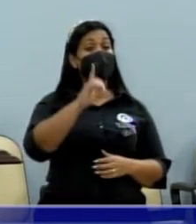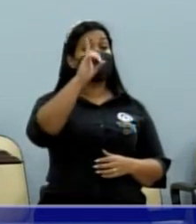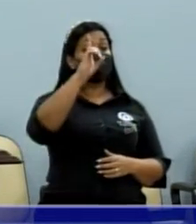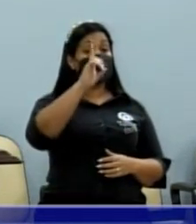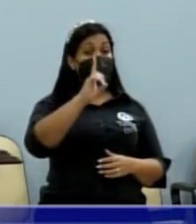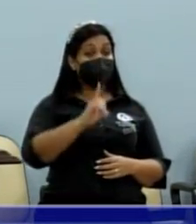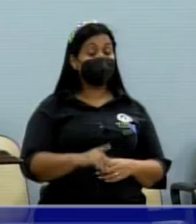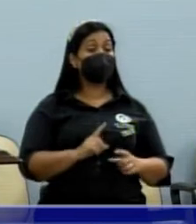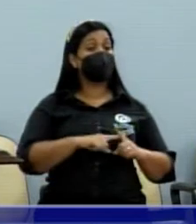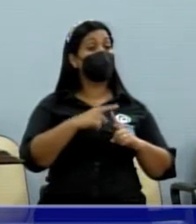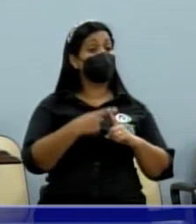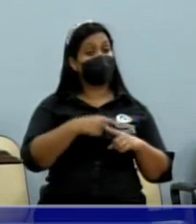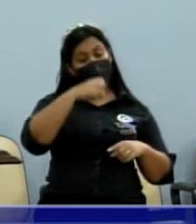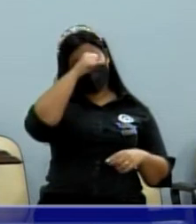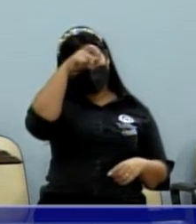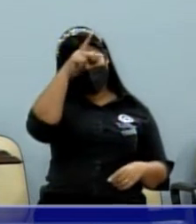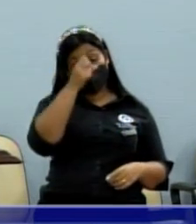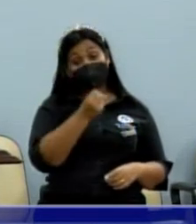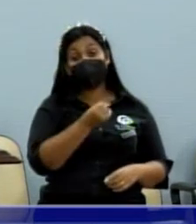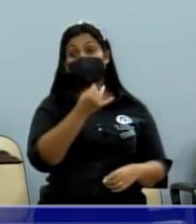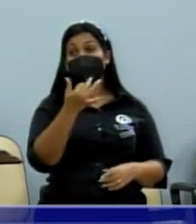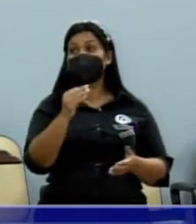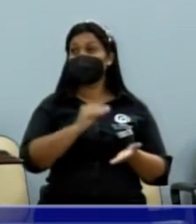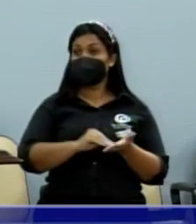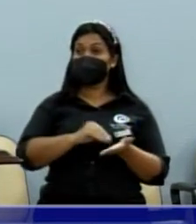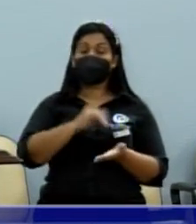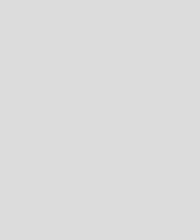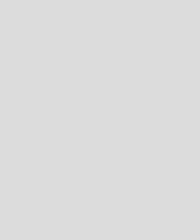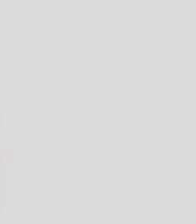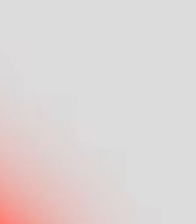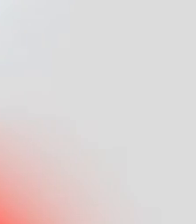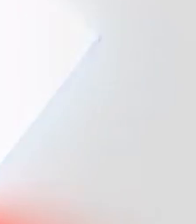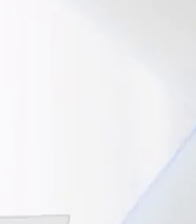e mais o prefeito e alguns secretários. Tenho dito, presidente.